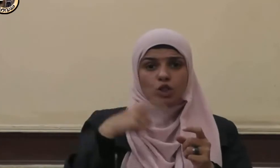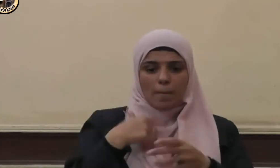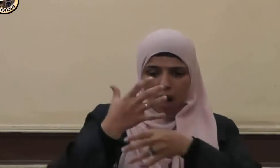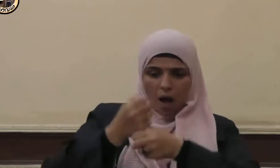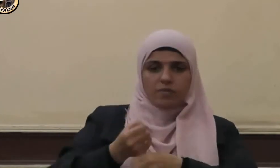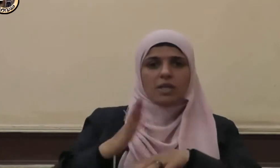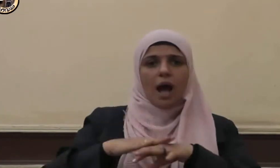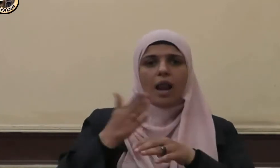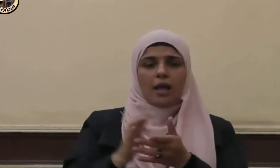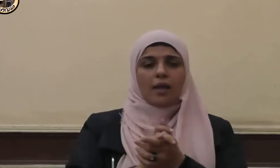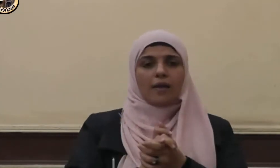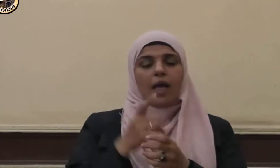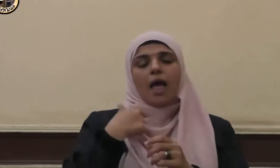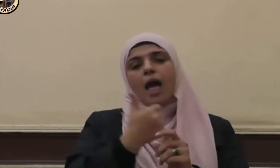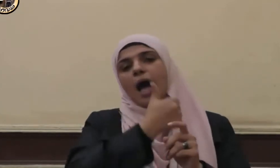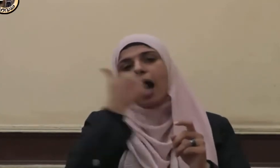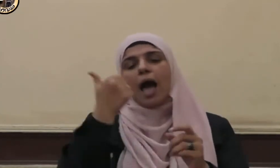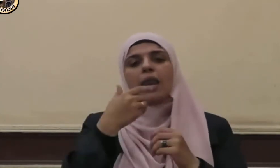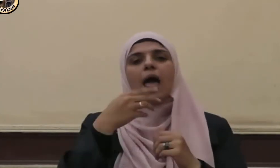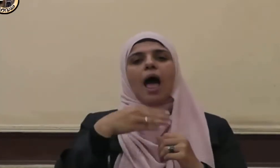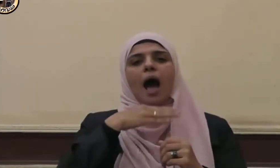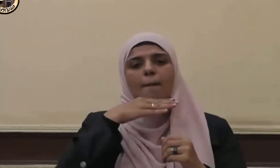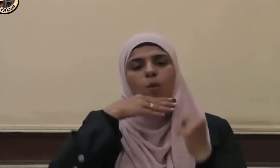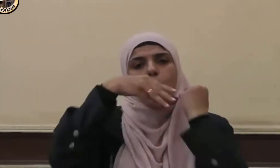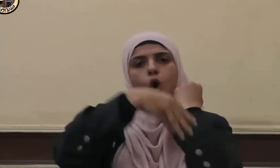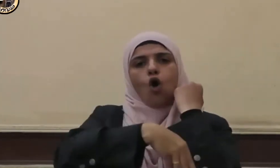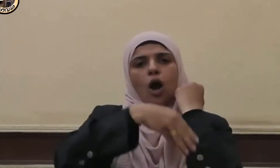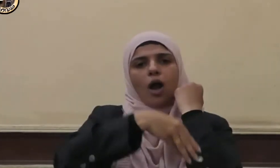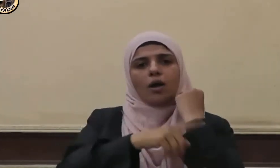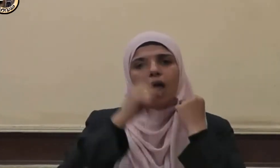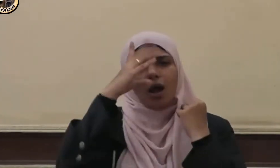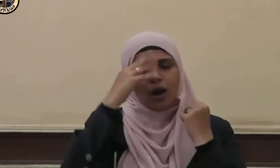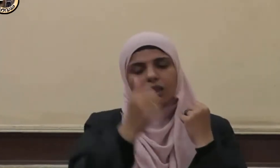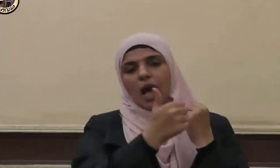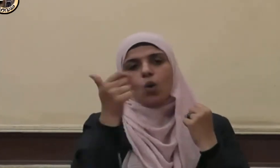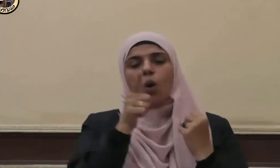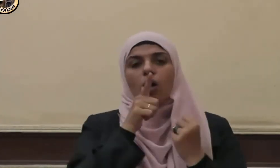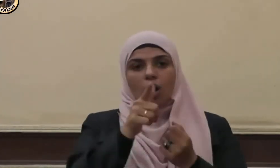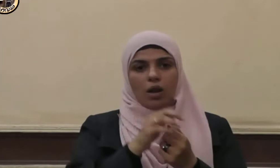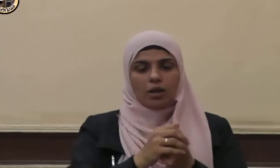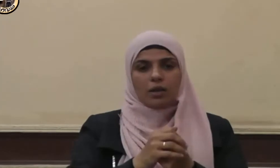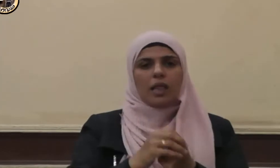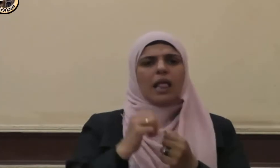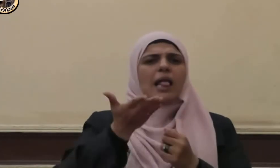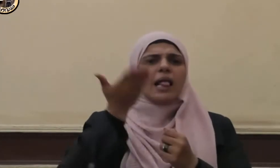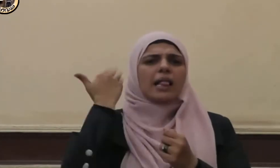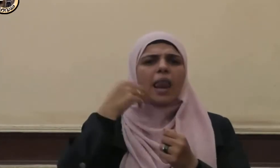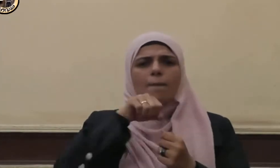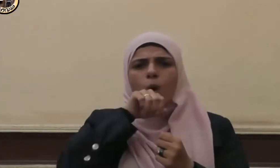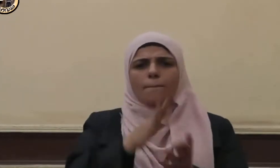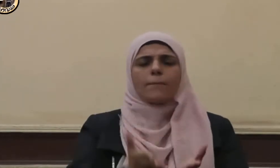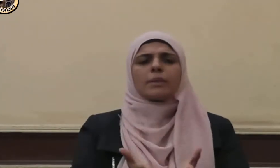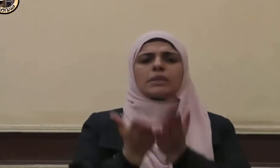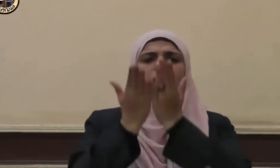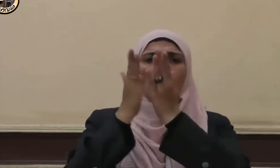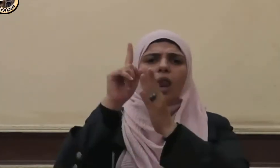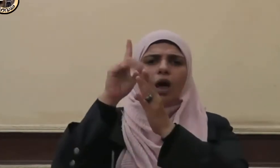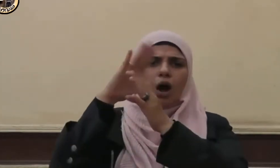فعن أبي هريرة رضي الله عنه قال كان النبي صلى الله عليه وسلم